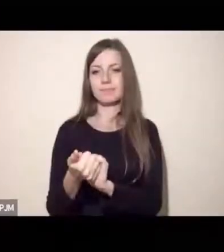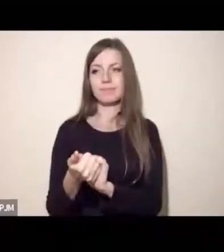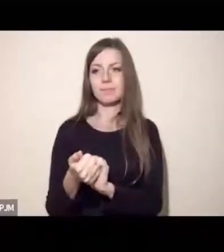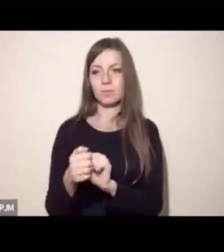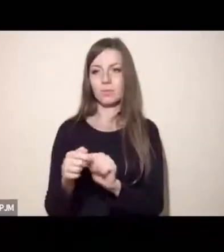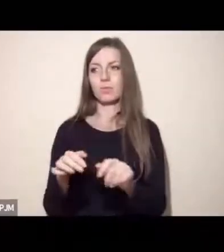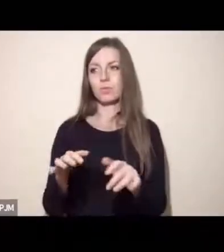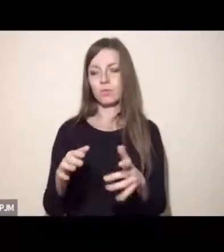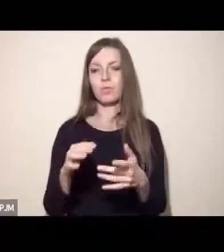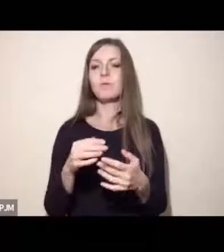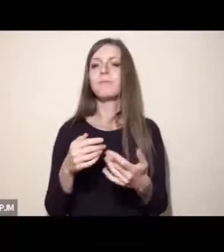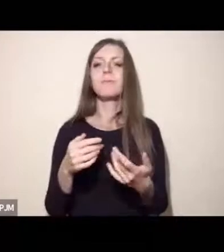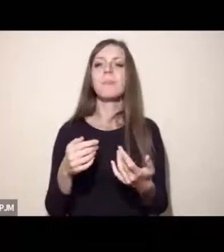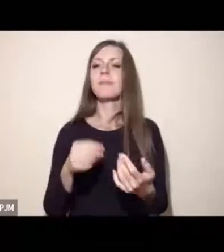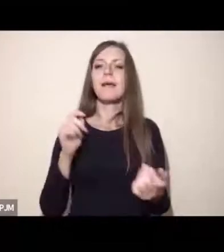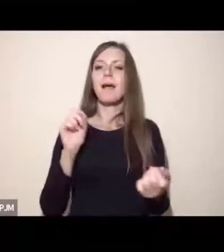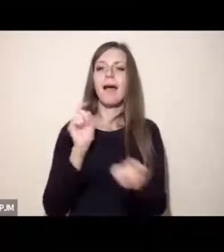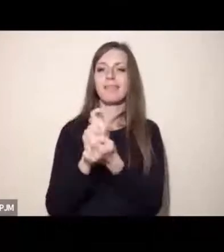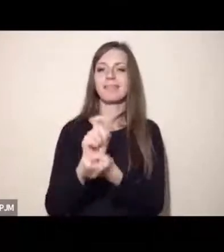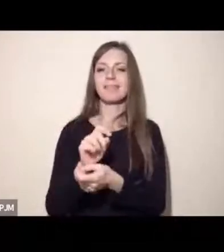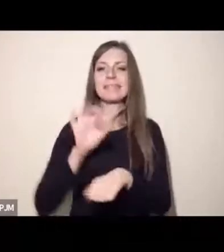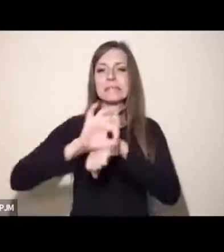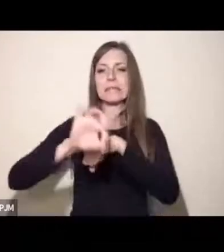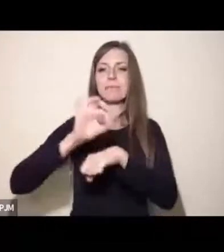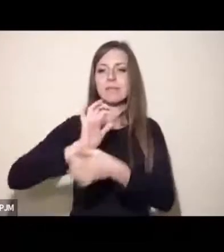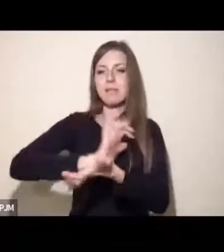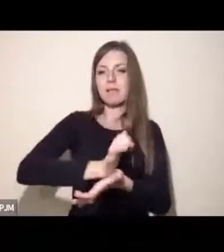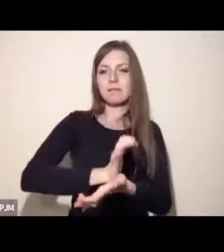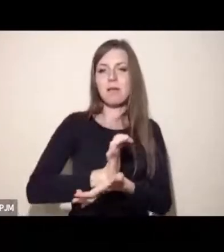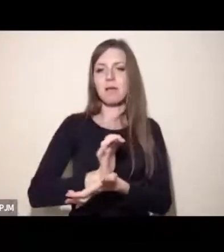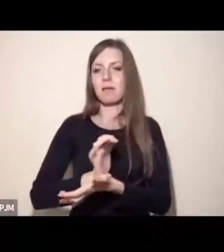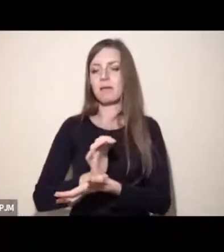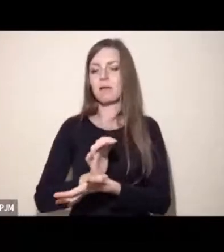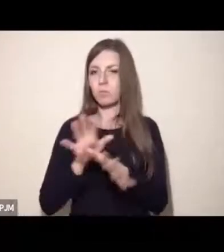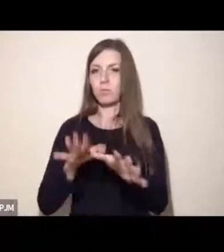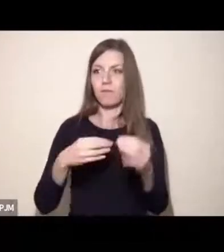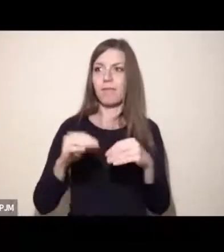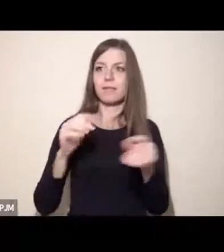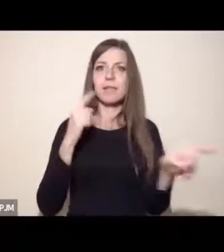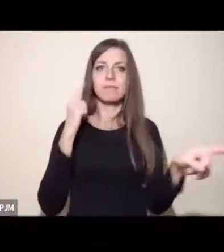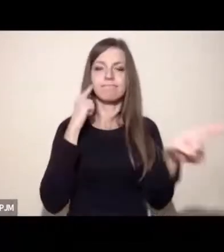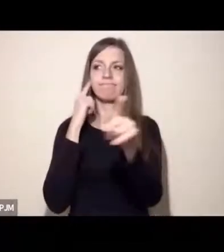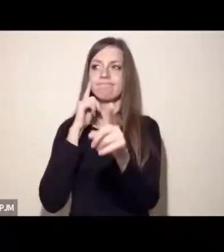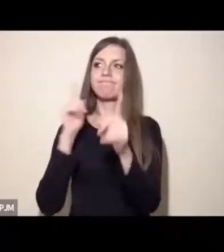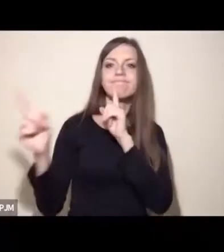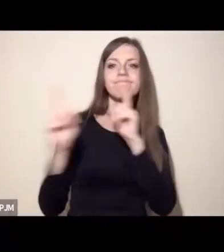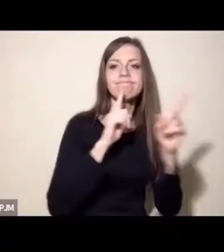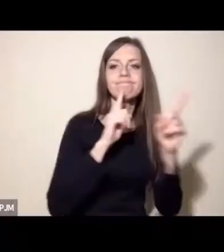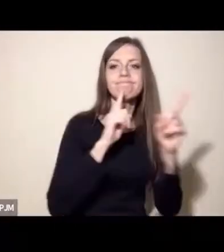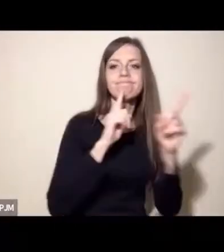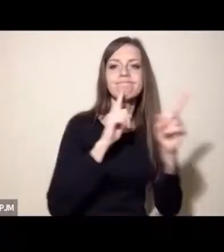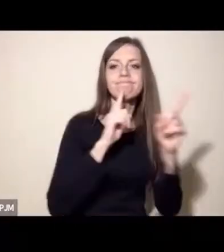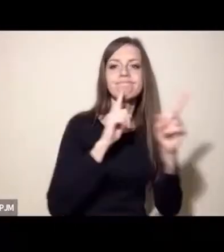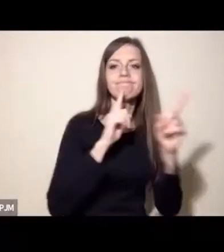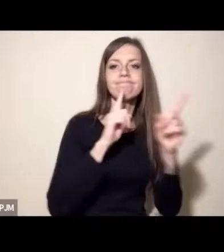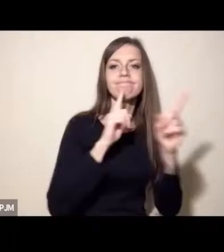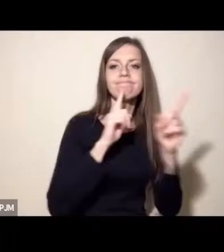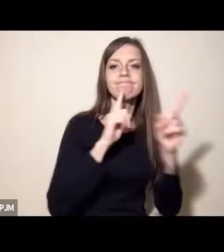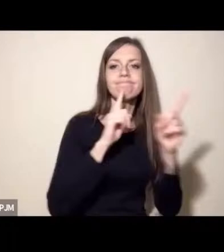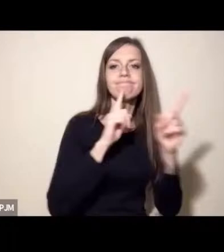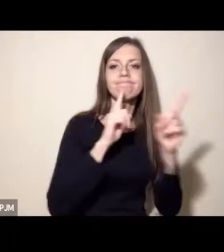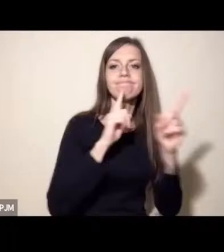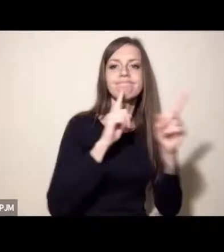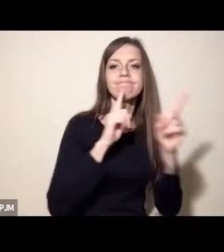antydyskryminacyjnych, ale wydaje mi się, że to nie będzie możliwe, dopóki nie zacznijmy walczyć o równość i